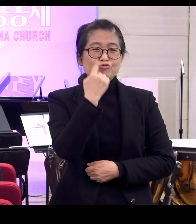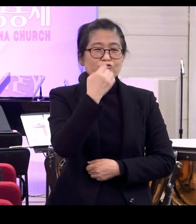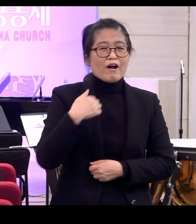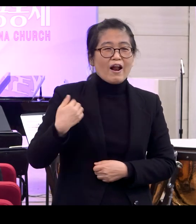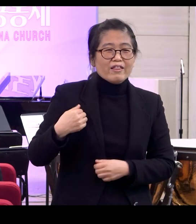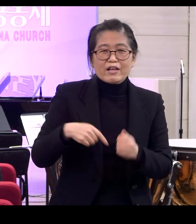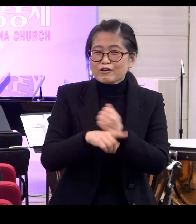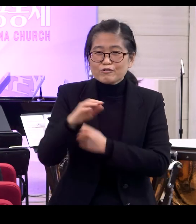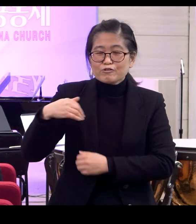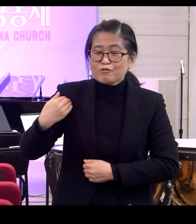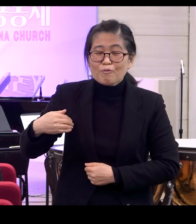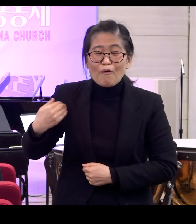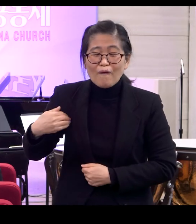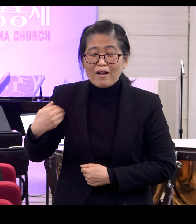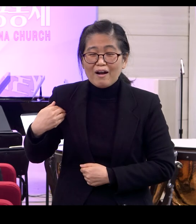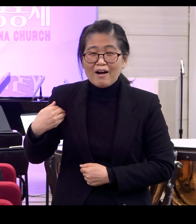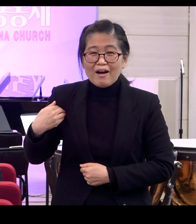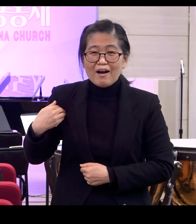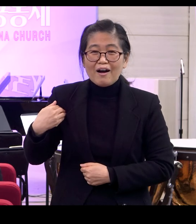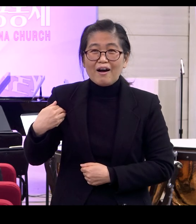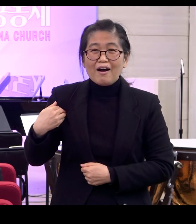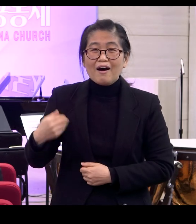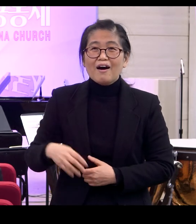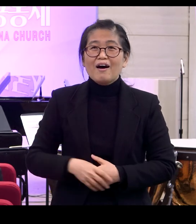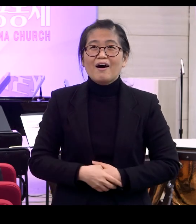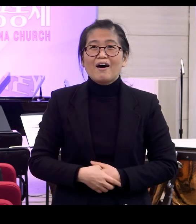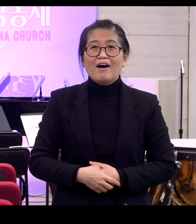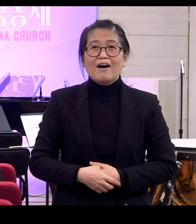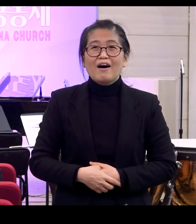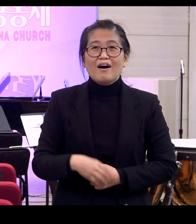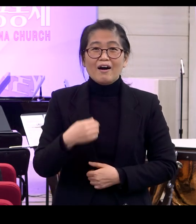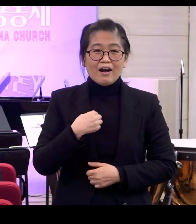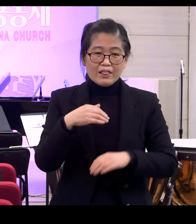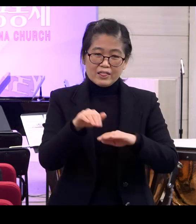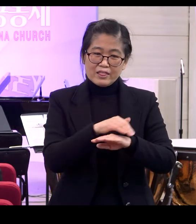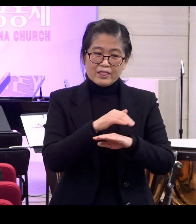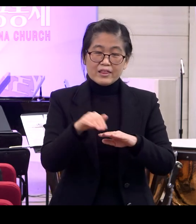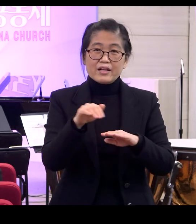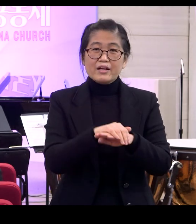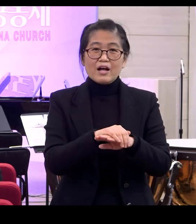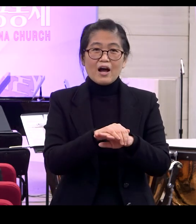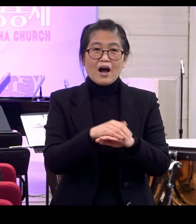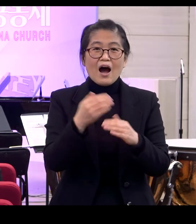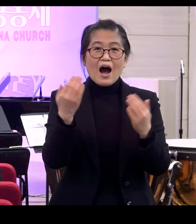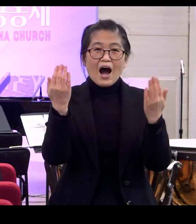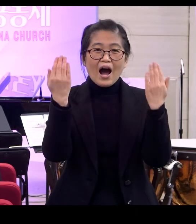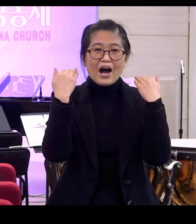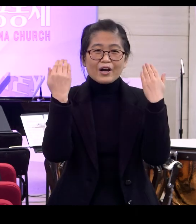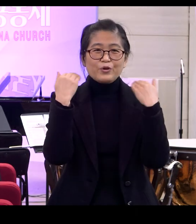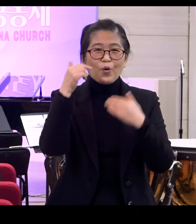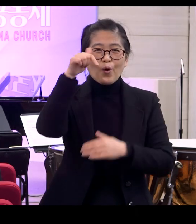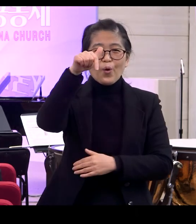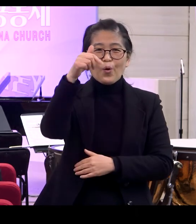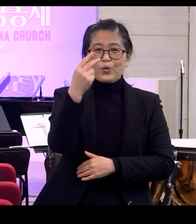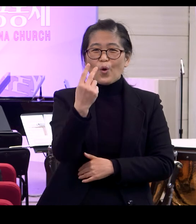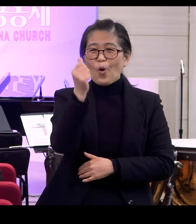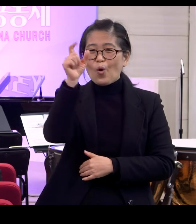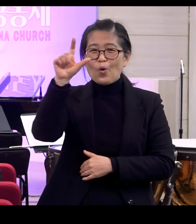멋있는지를 몰랐어요 심지어 제가 다니는 학교에 교훈이 이건데도 몰랐어요 이게 무슨